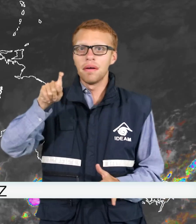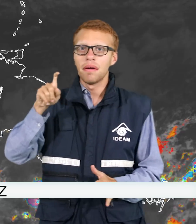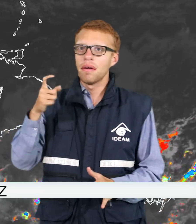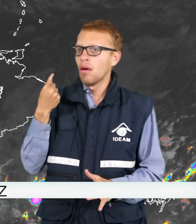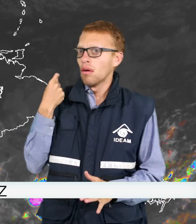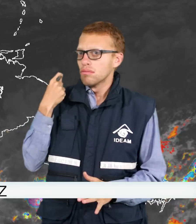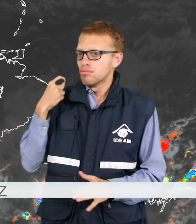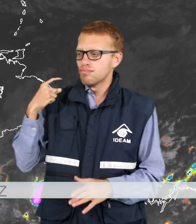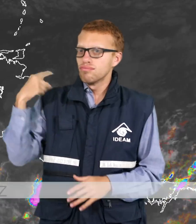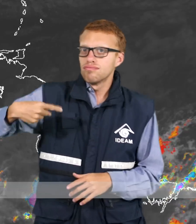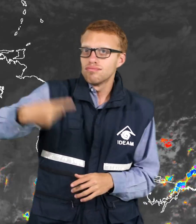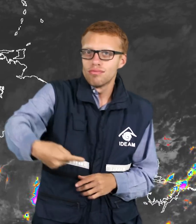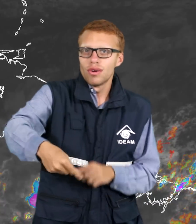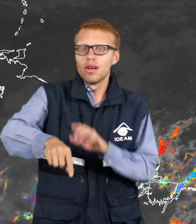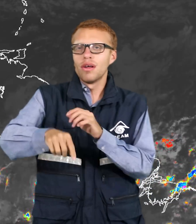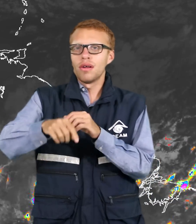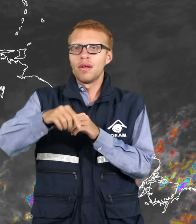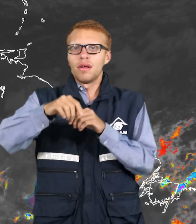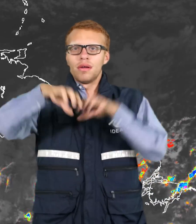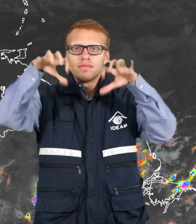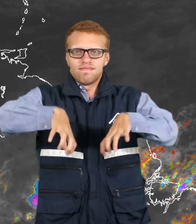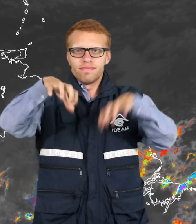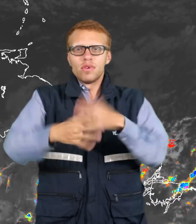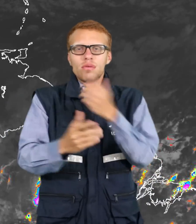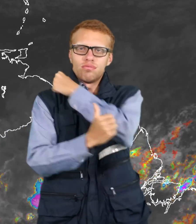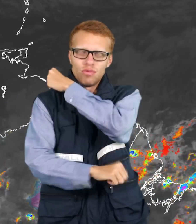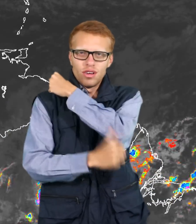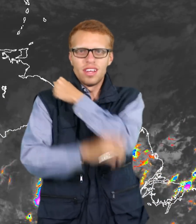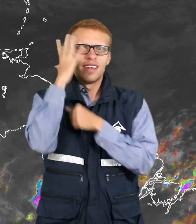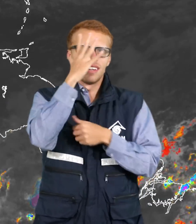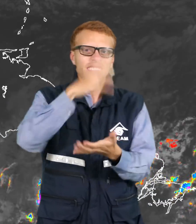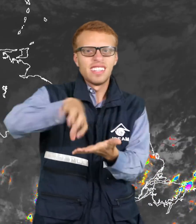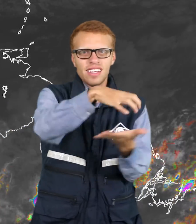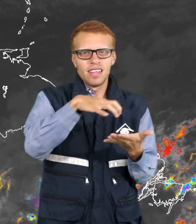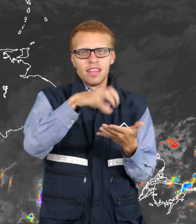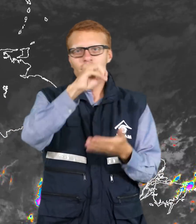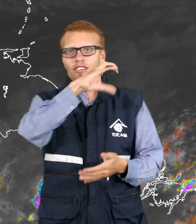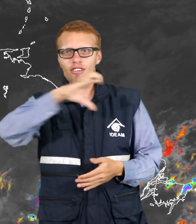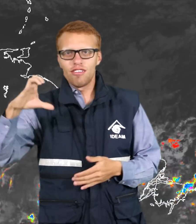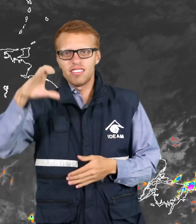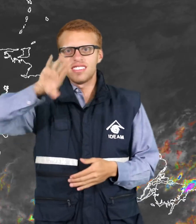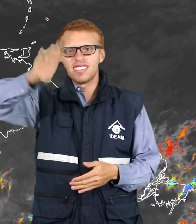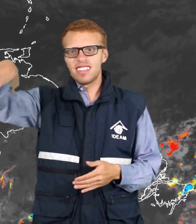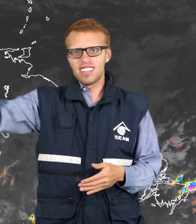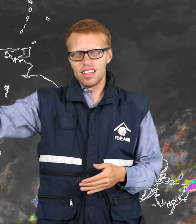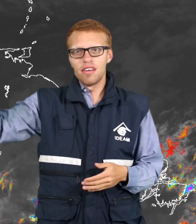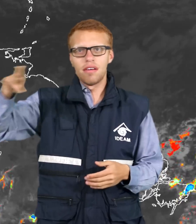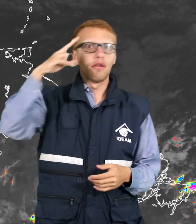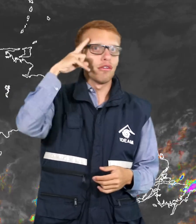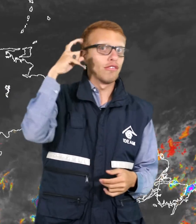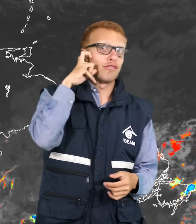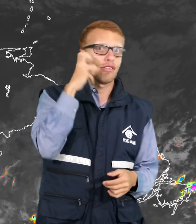presentado algunas precipitaciones en zonas de boyacá santanderes occidente de antioquia así como en algunos sectores de